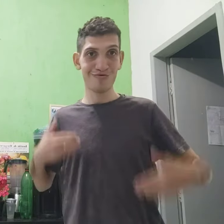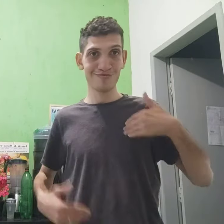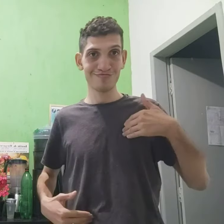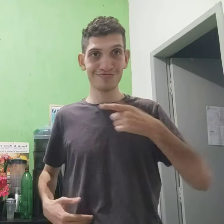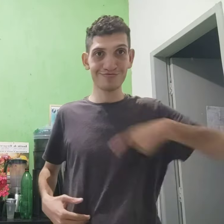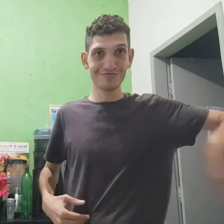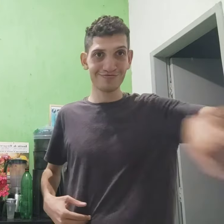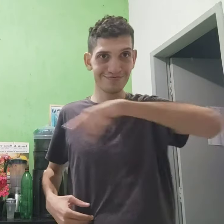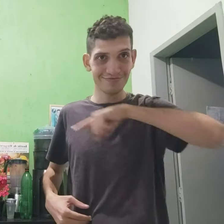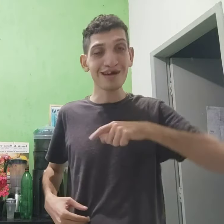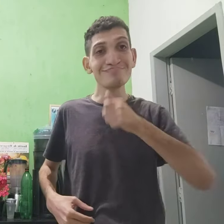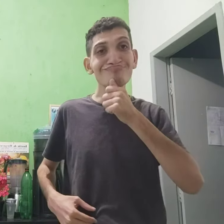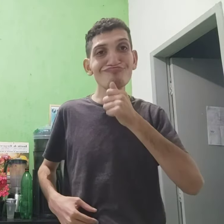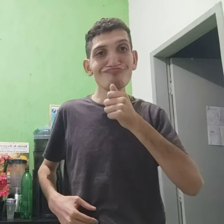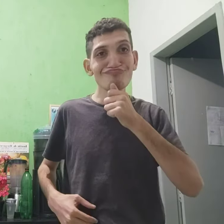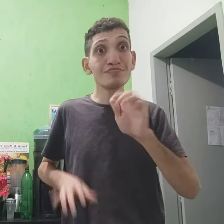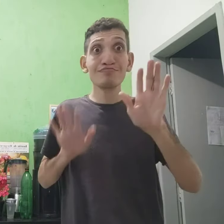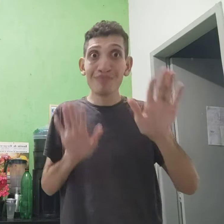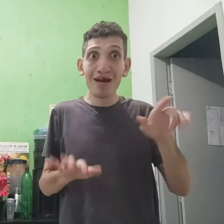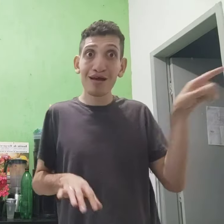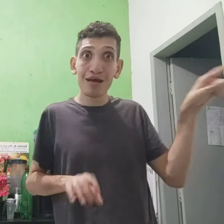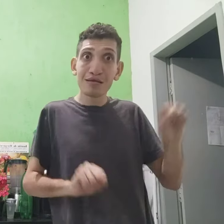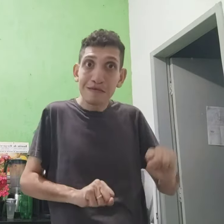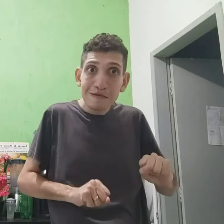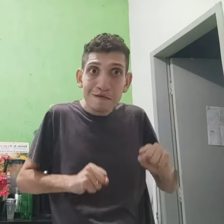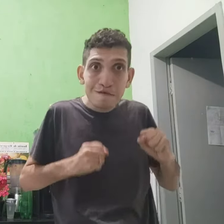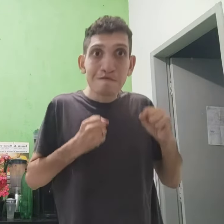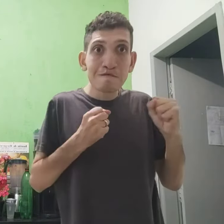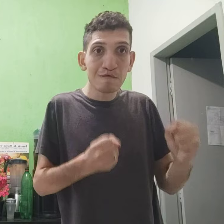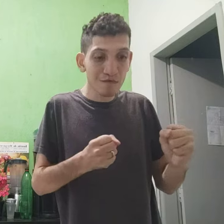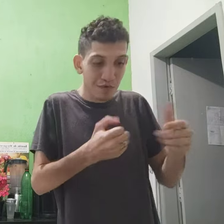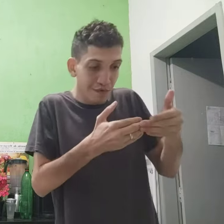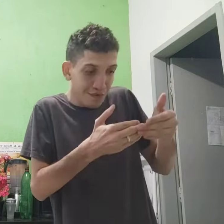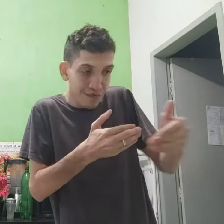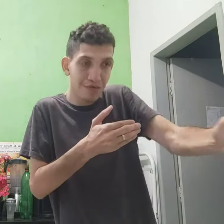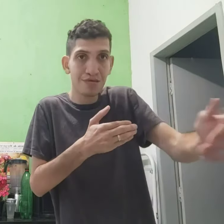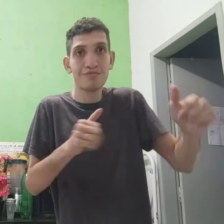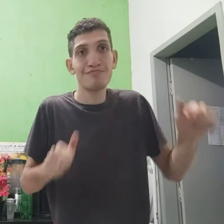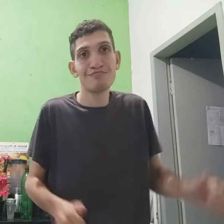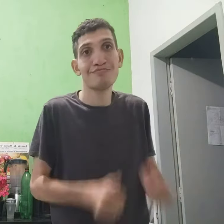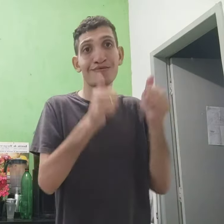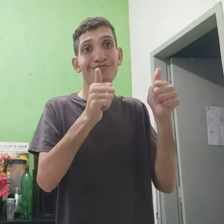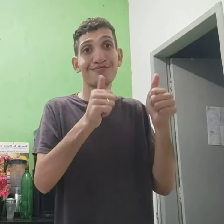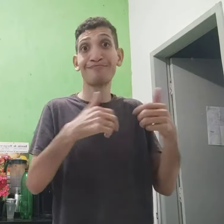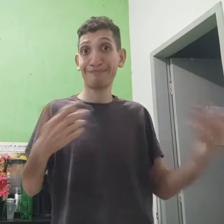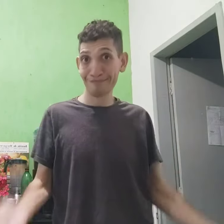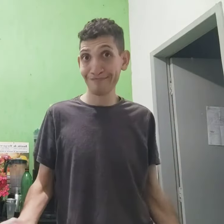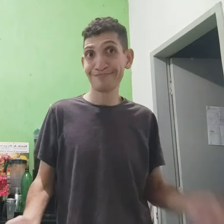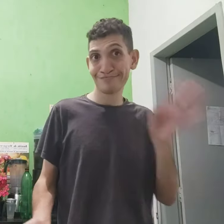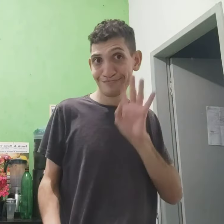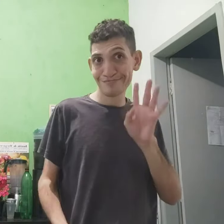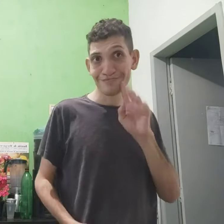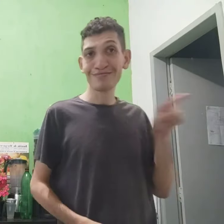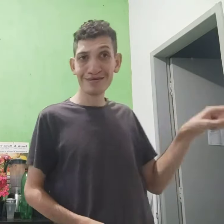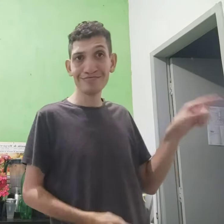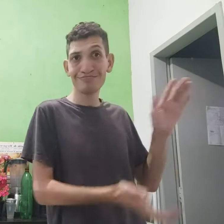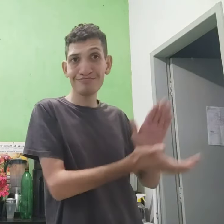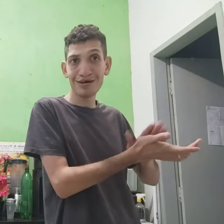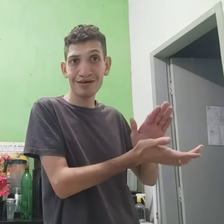há 21 anos. Nós, ainda, mais ele esforço. Leite para frente, melhorar. Legal?